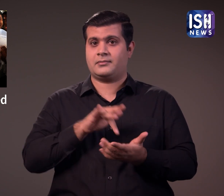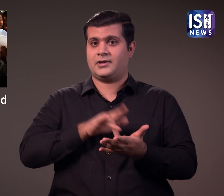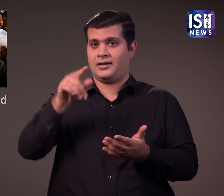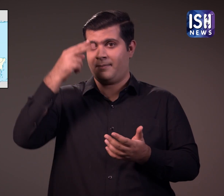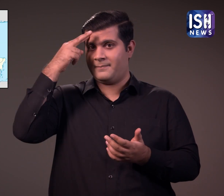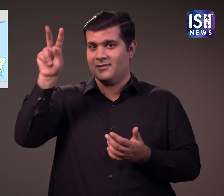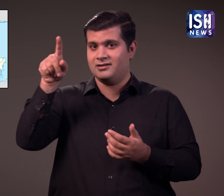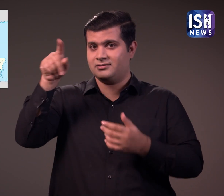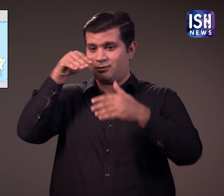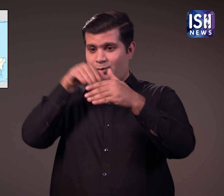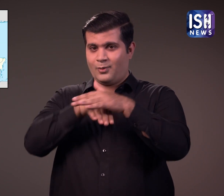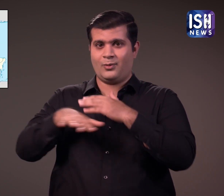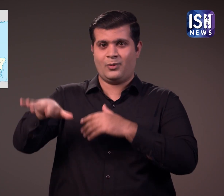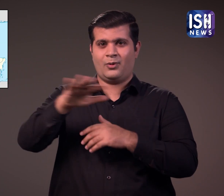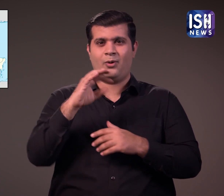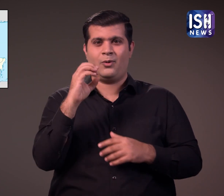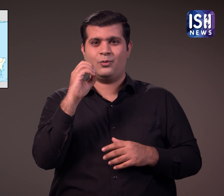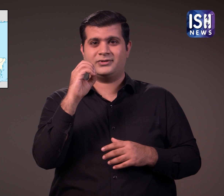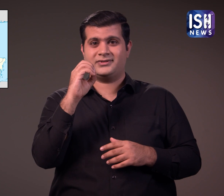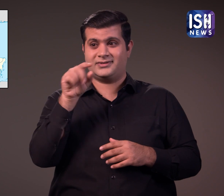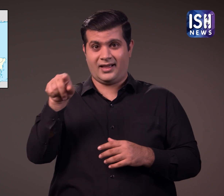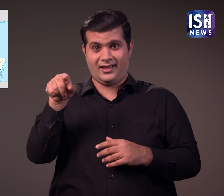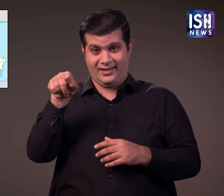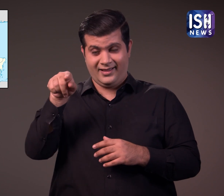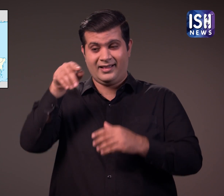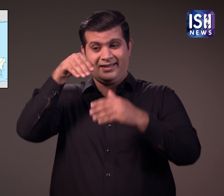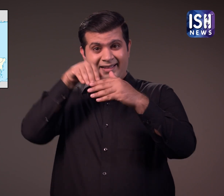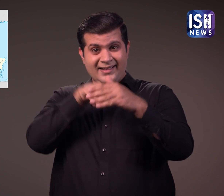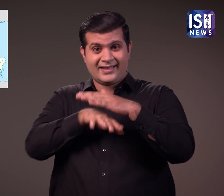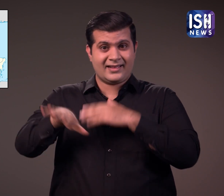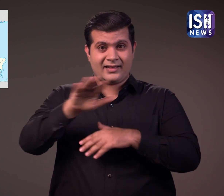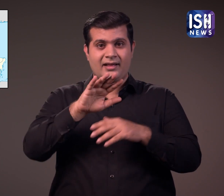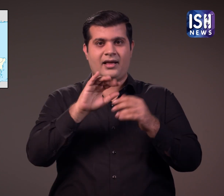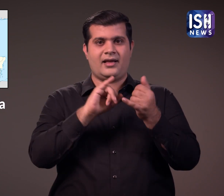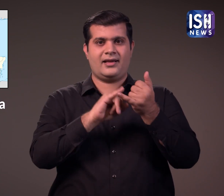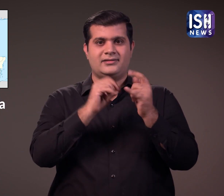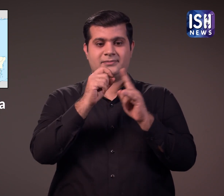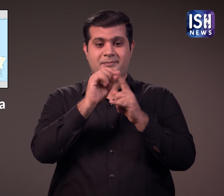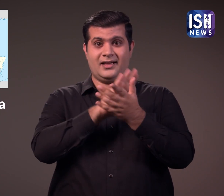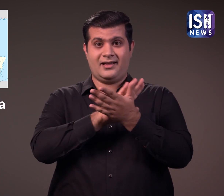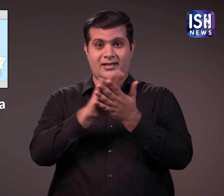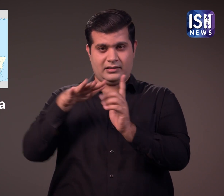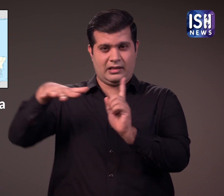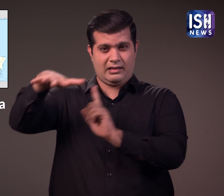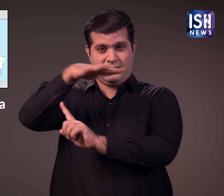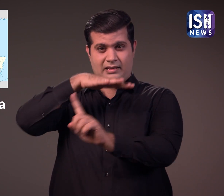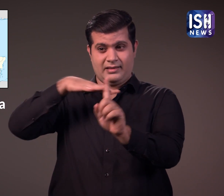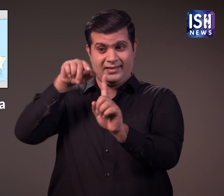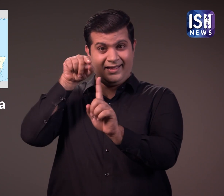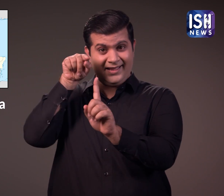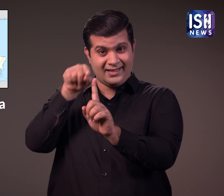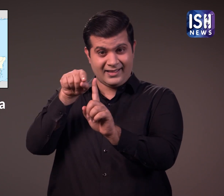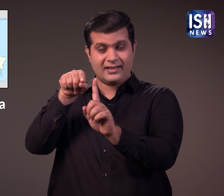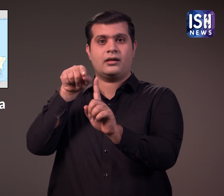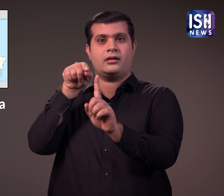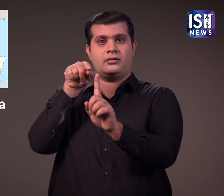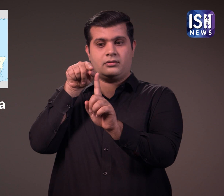विक्टर यूगो सोसा मेक्सिको के ओहाका के एक गाउं सेन पेड्रो